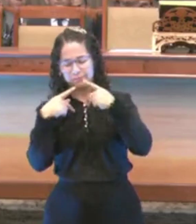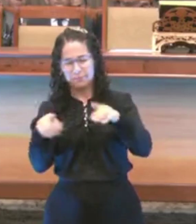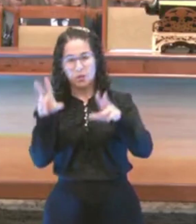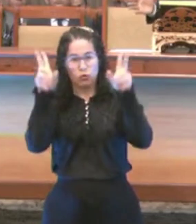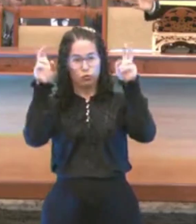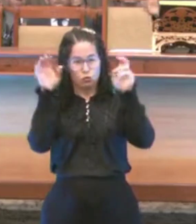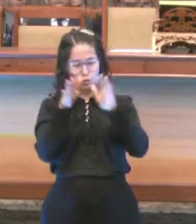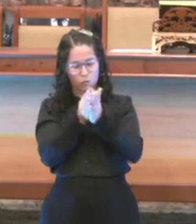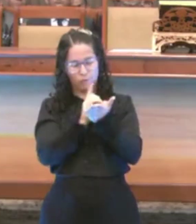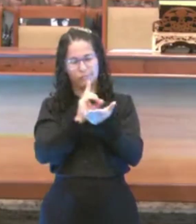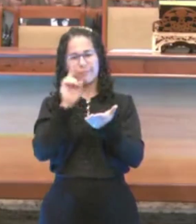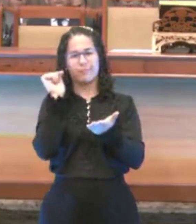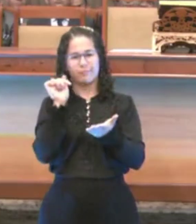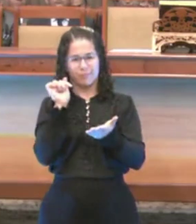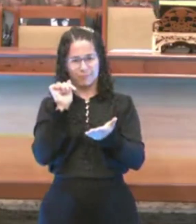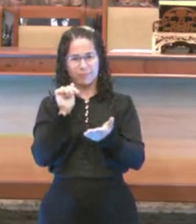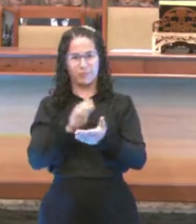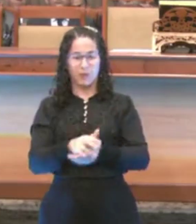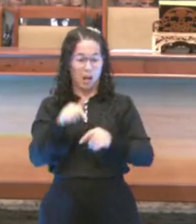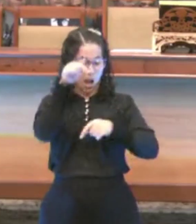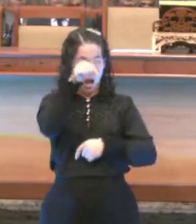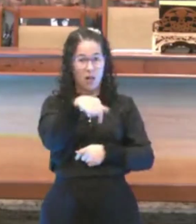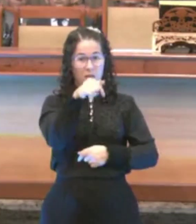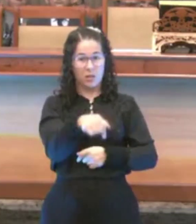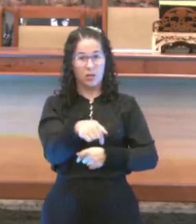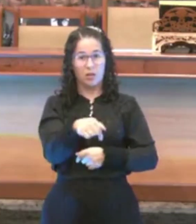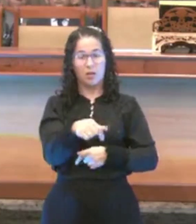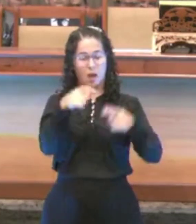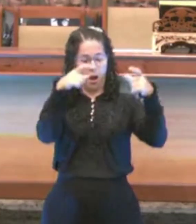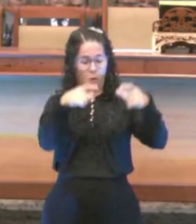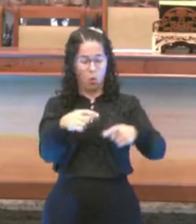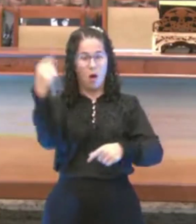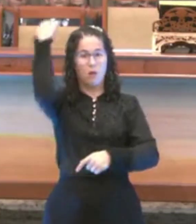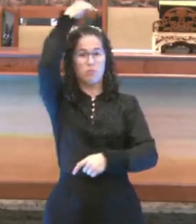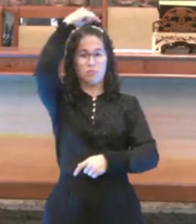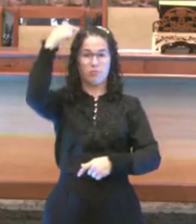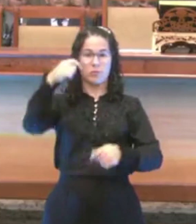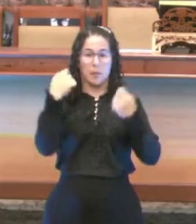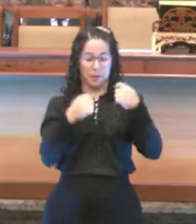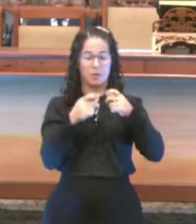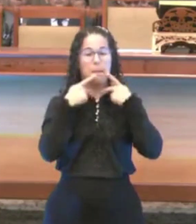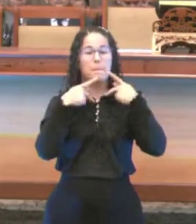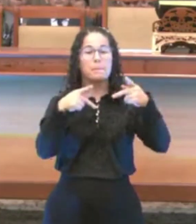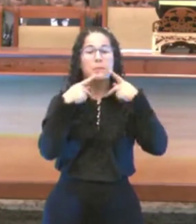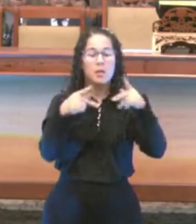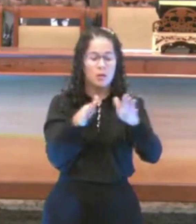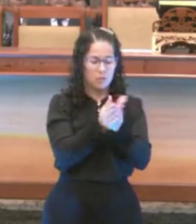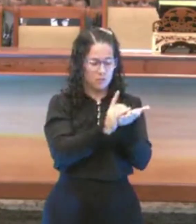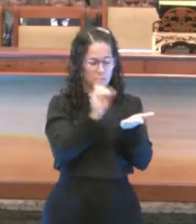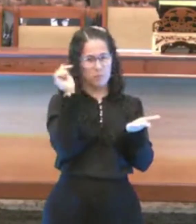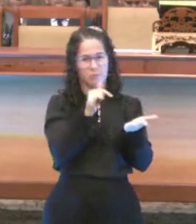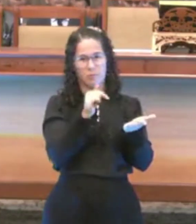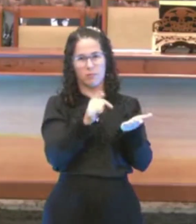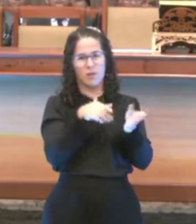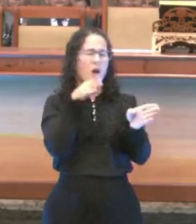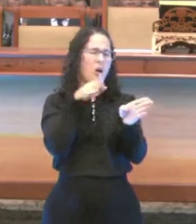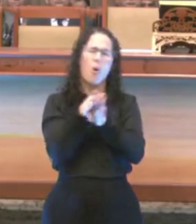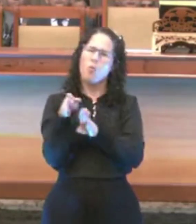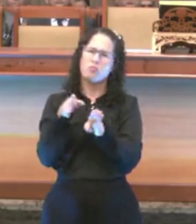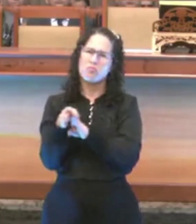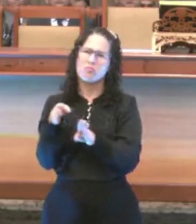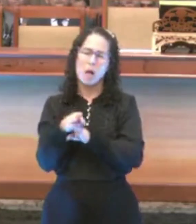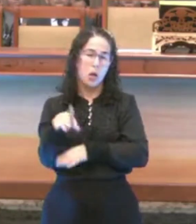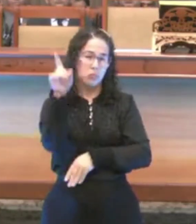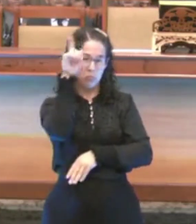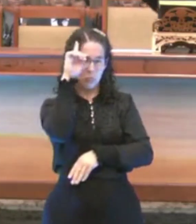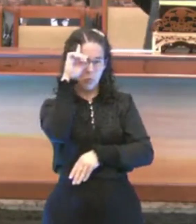perguntar, eu falo sobre isso. Púlpito é lugar de se pregar a palavra do Senhor. As orientações nós podemos dar no dia a dia para os crentes, para os